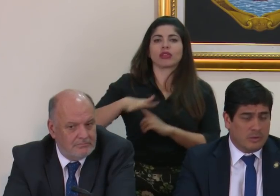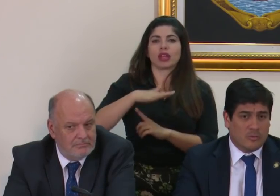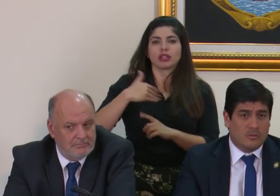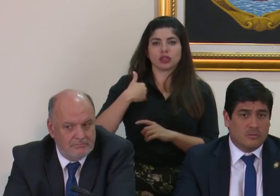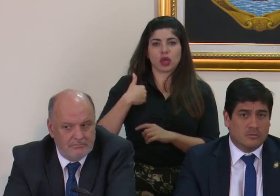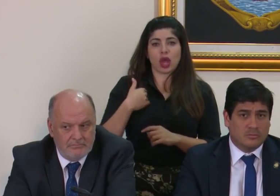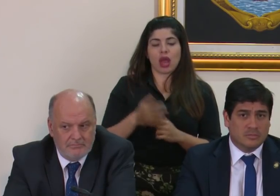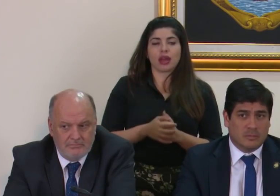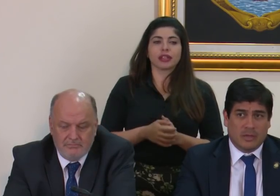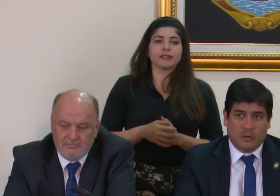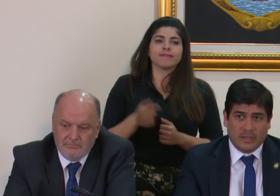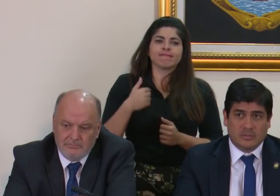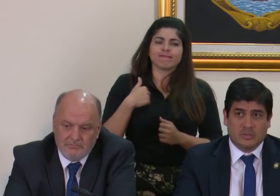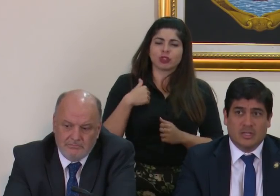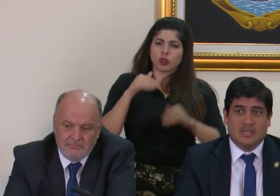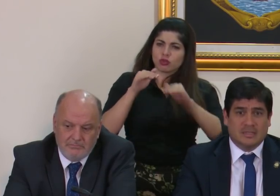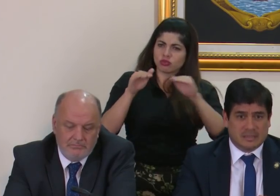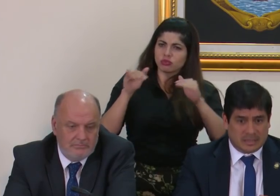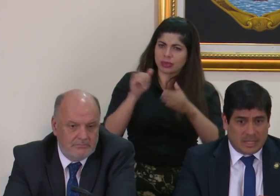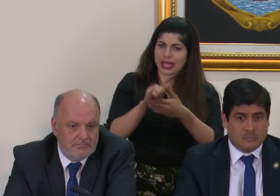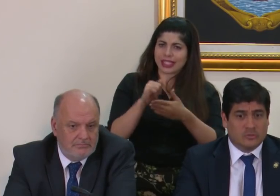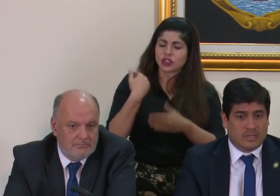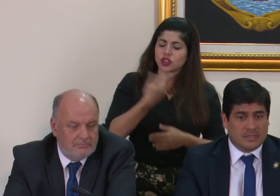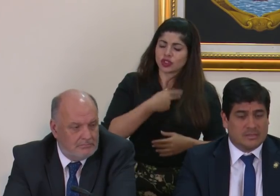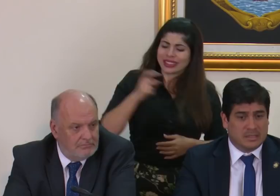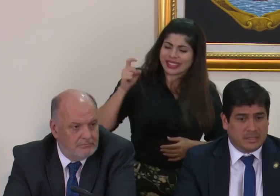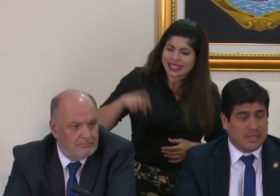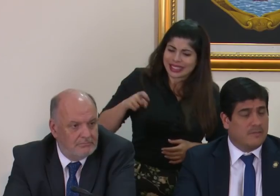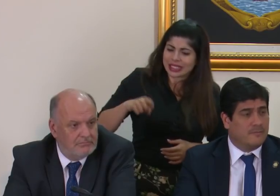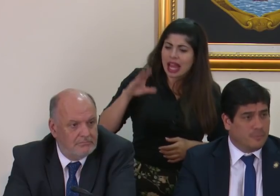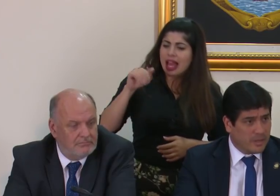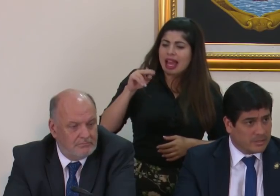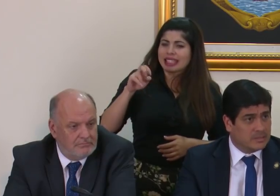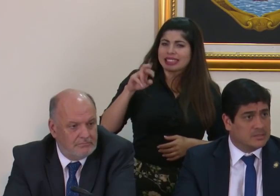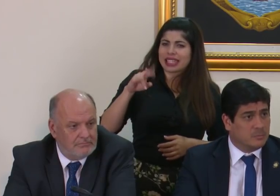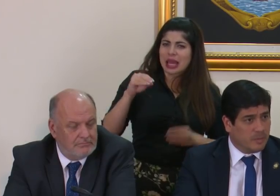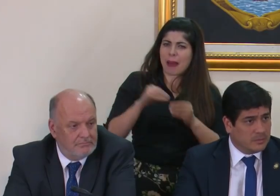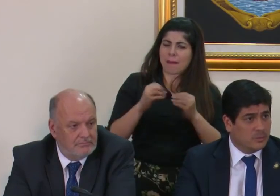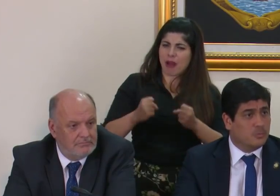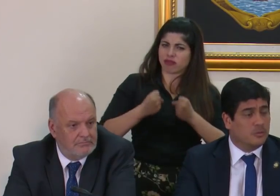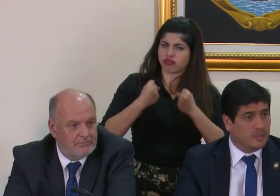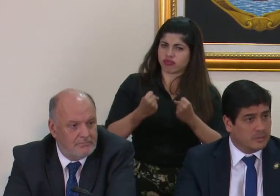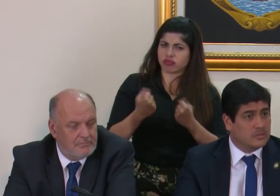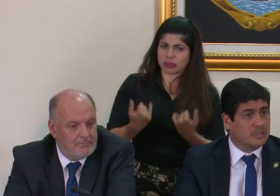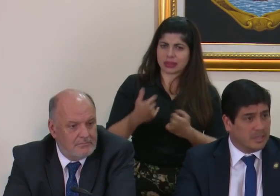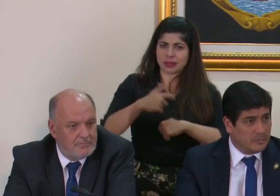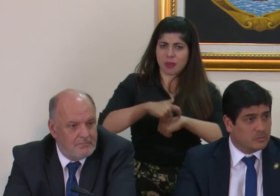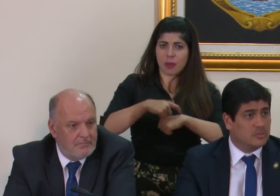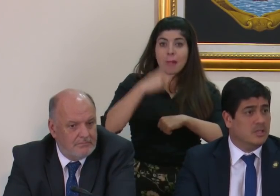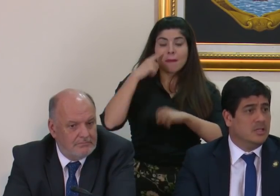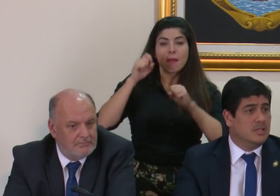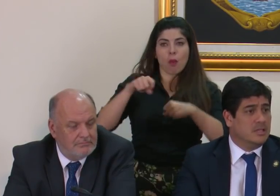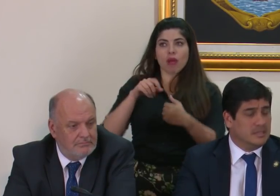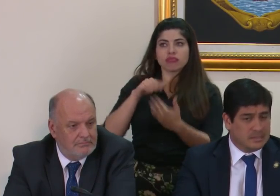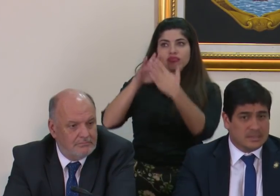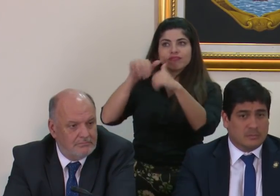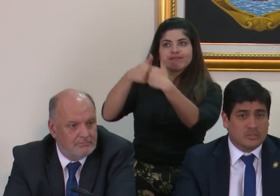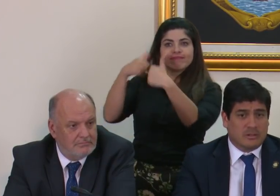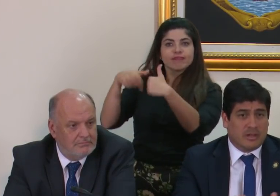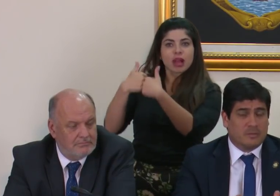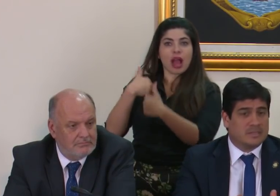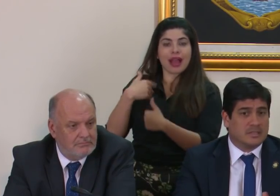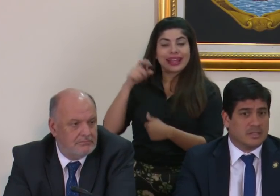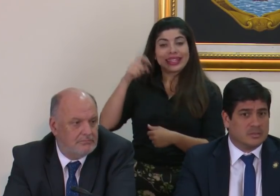y yo hago un llamado a eso necesitamos una cancillería fuerte en este momento por los retos que tenemos y